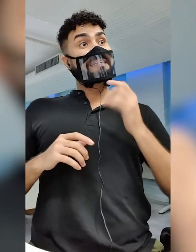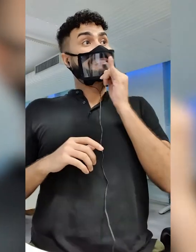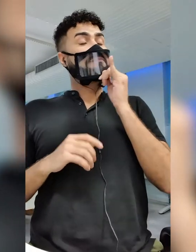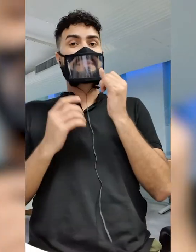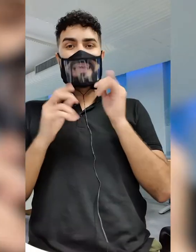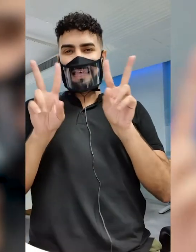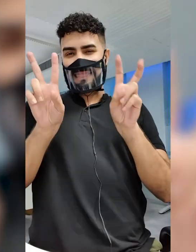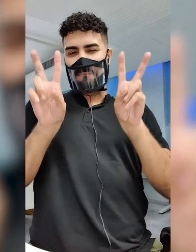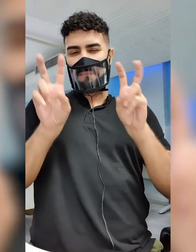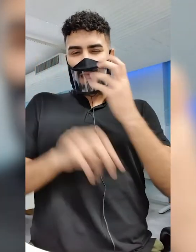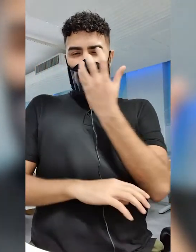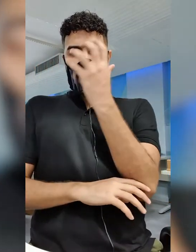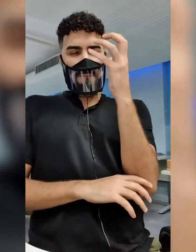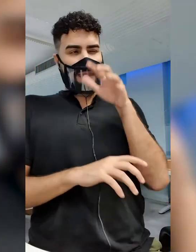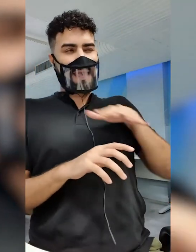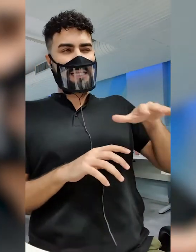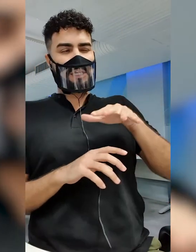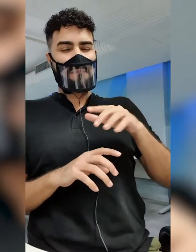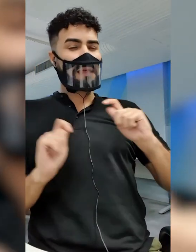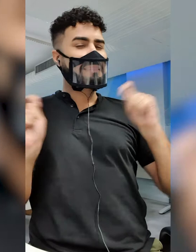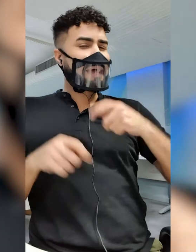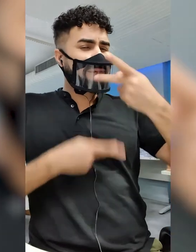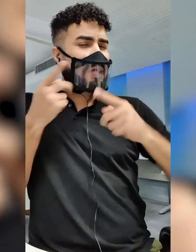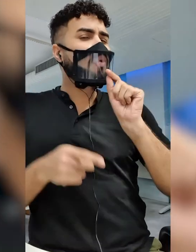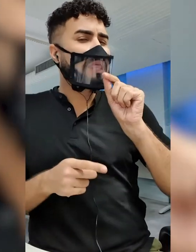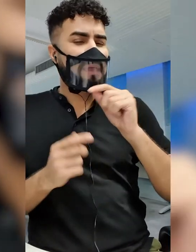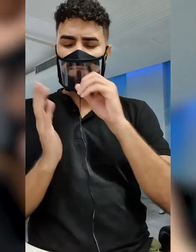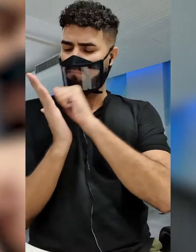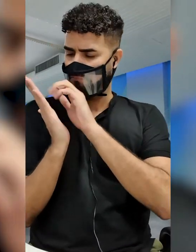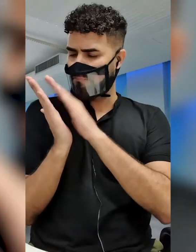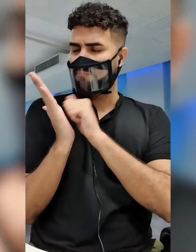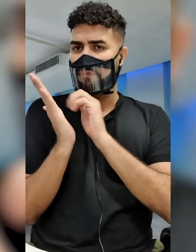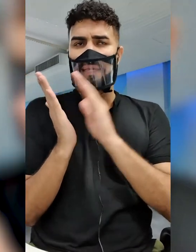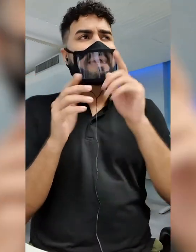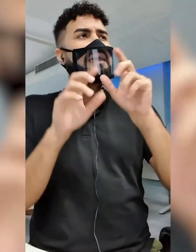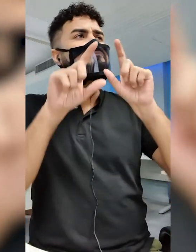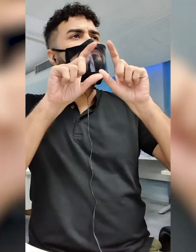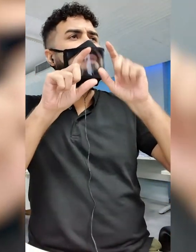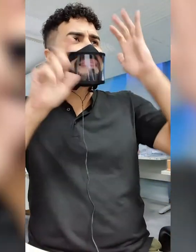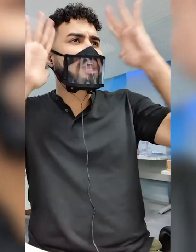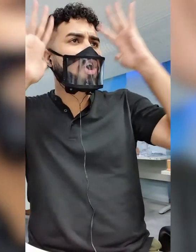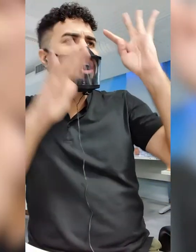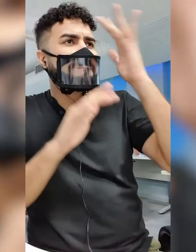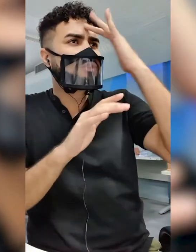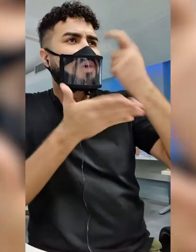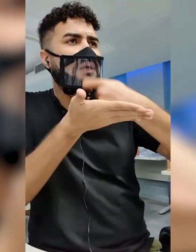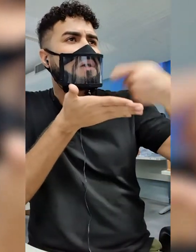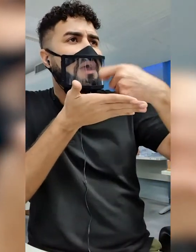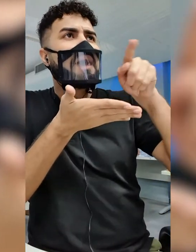posso abordar em meio ambiente? Quais são os teóricos que eu tenho relacionados ao meio ambiente? Educação, quais são as linhas de